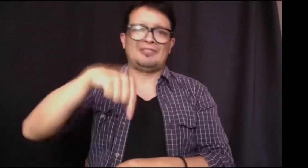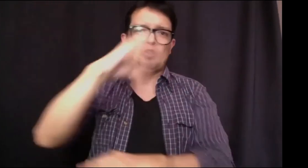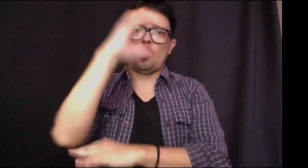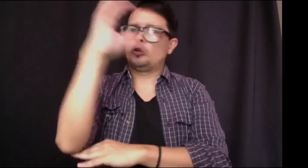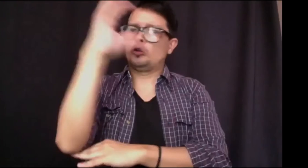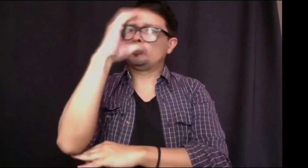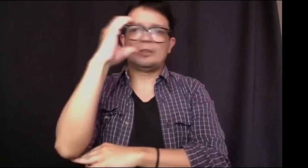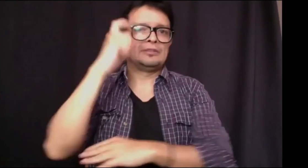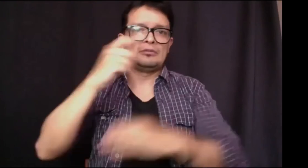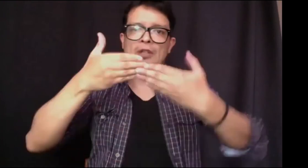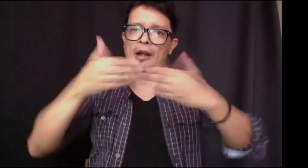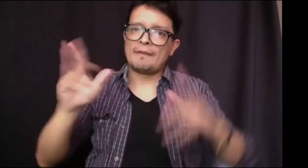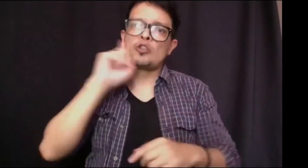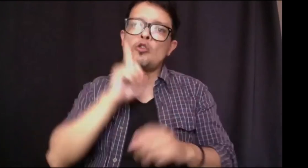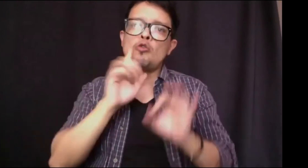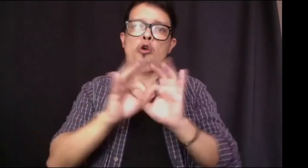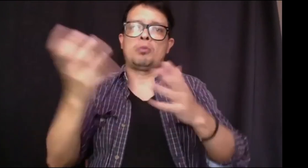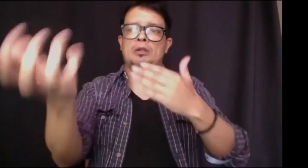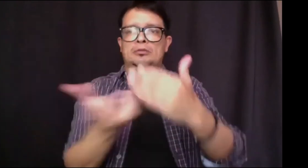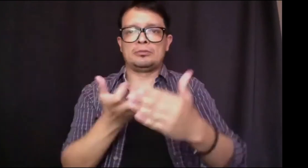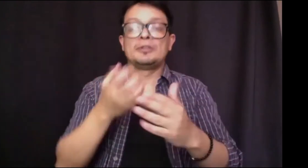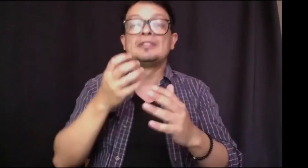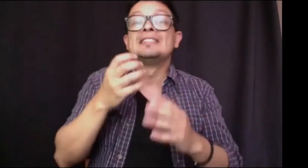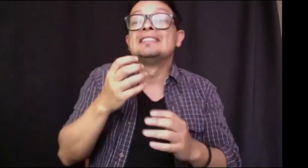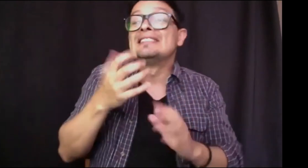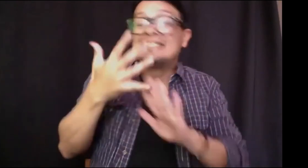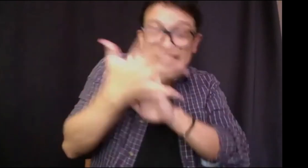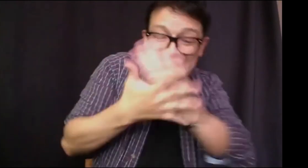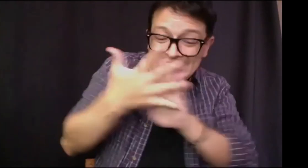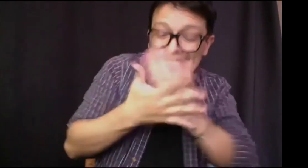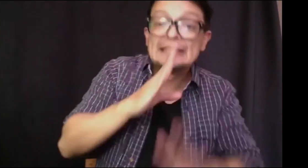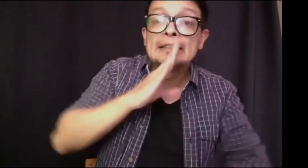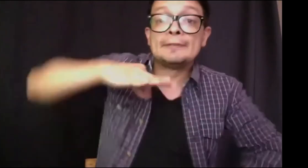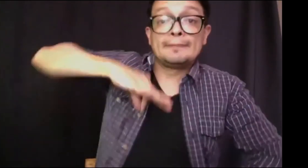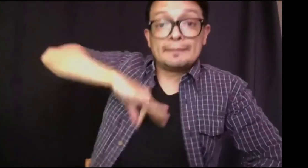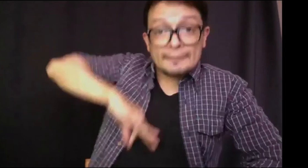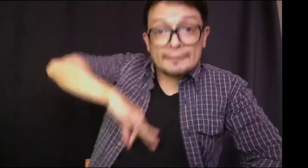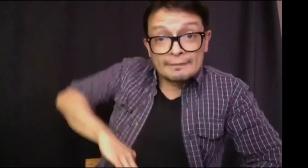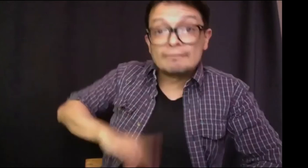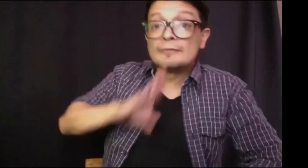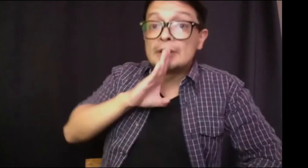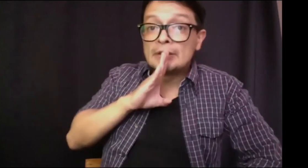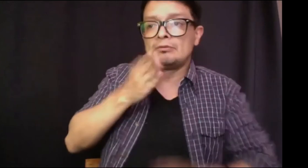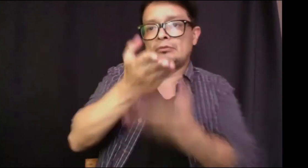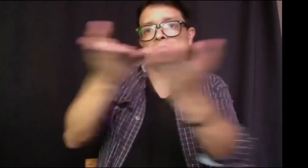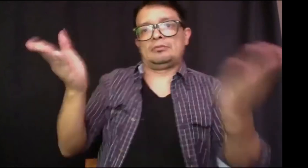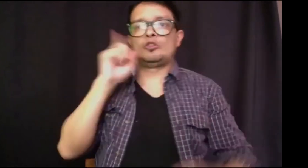y que todas las universidades a nivel nacional permitan el acceso de la lengua de señas y que